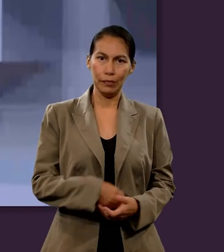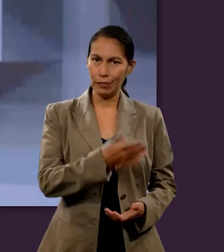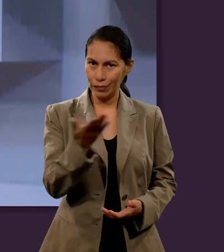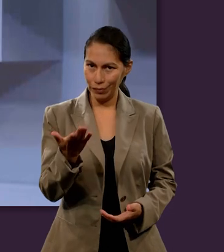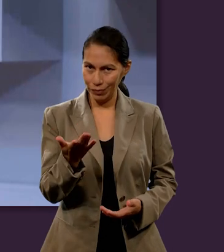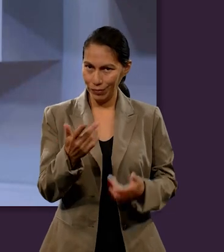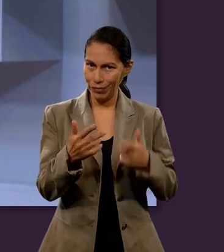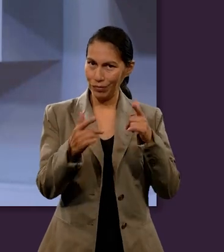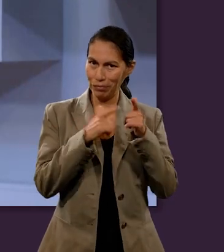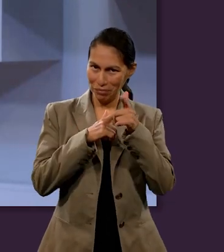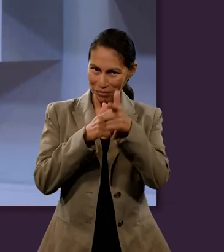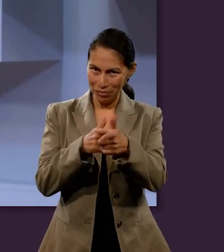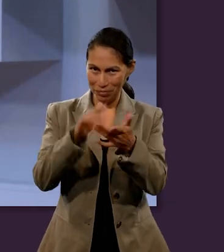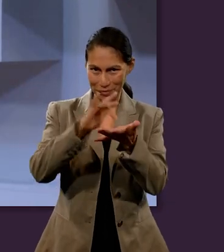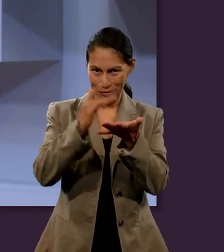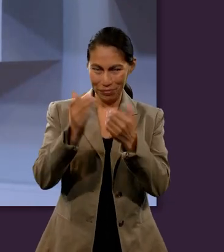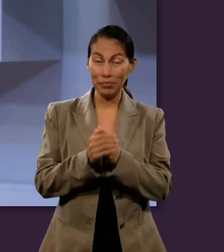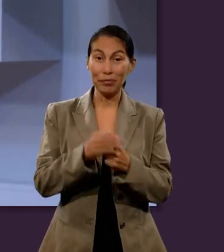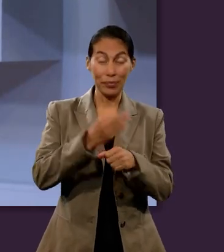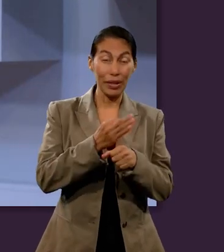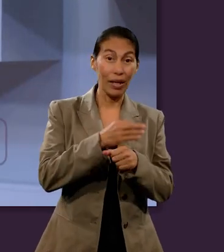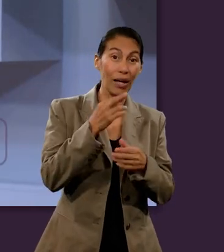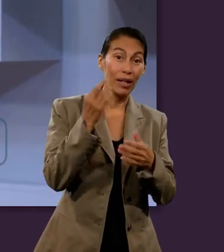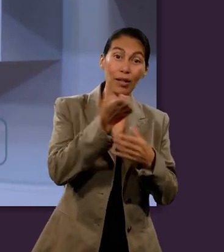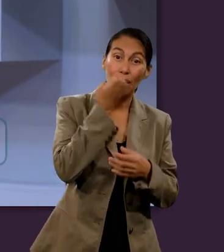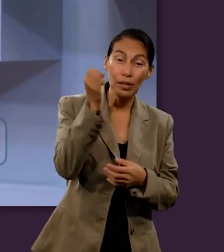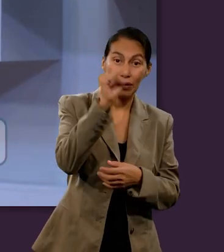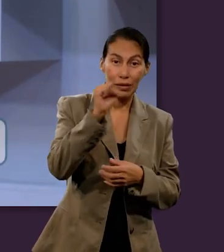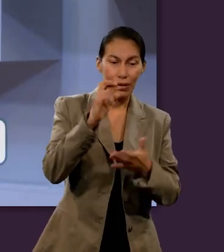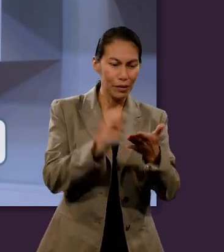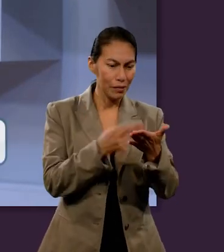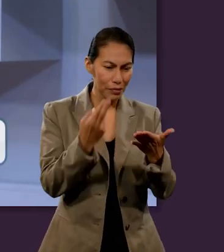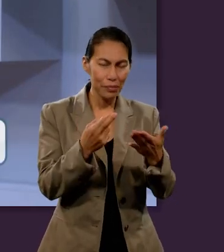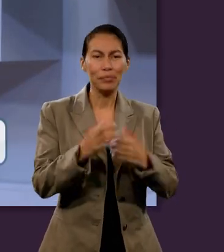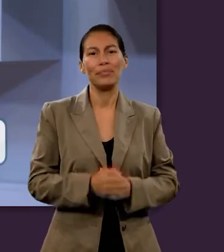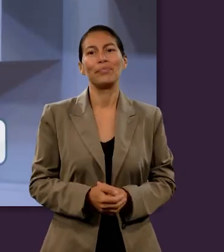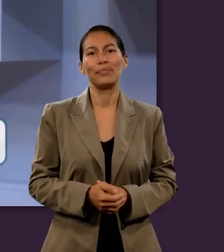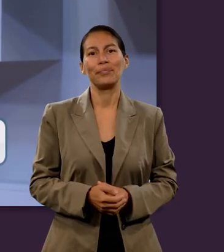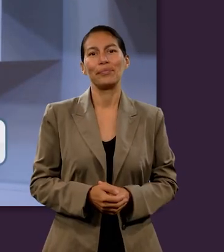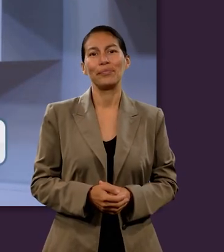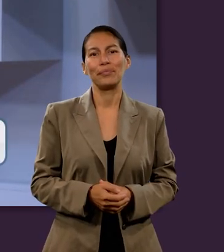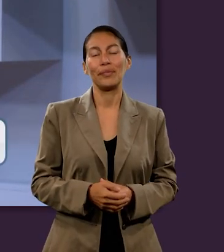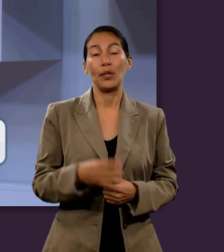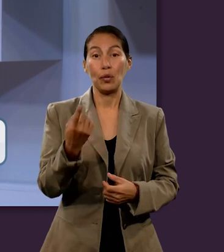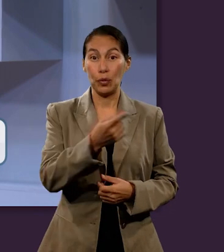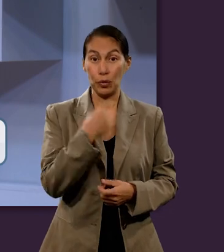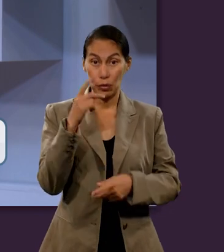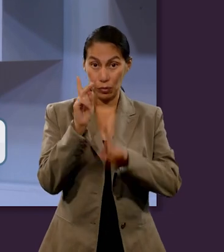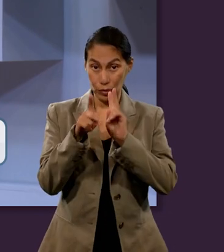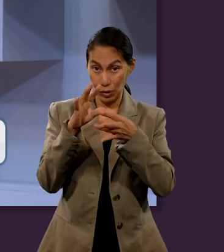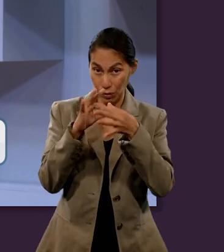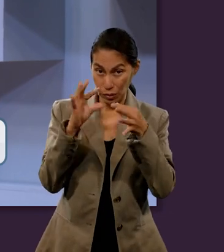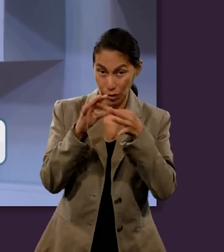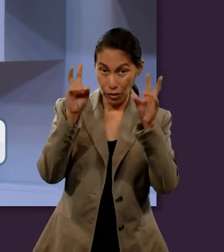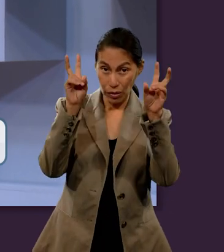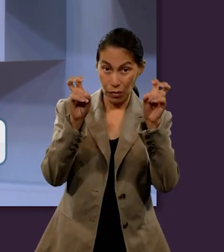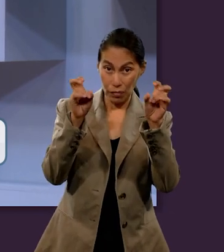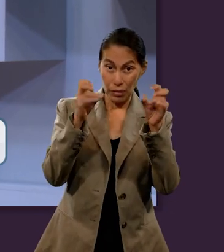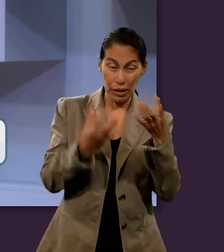Gracias por continuar con nosotros en este repaso de la Escuela Sabática Universitaria. Estamos hablando sobre el tema del infierno